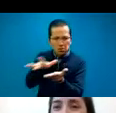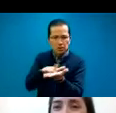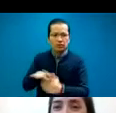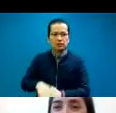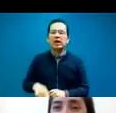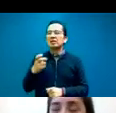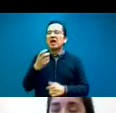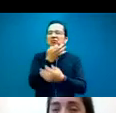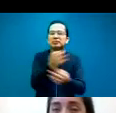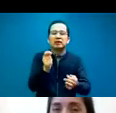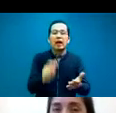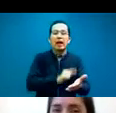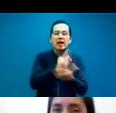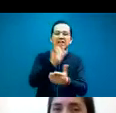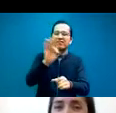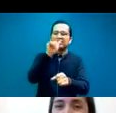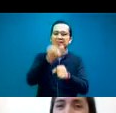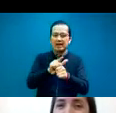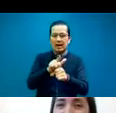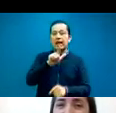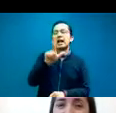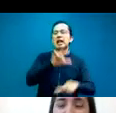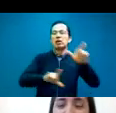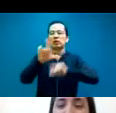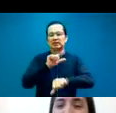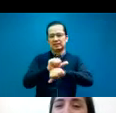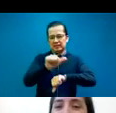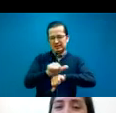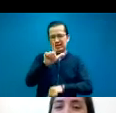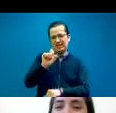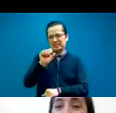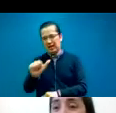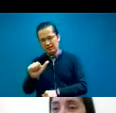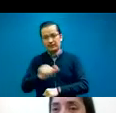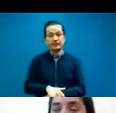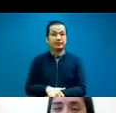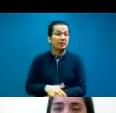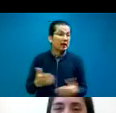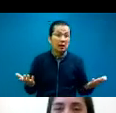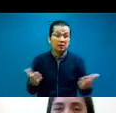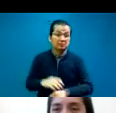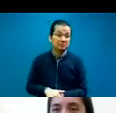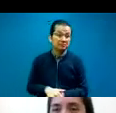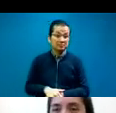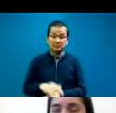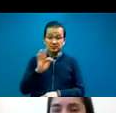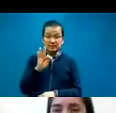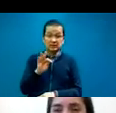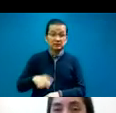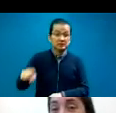Federal de Lengua de Señas Argentina, LSA, y bueno, si quieren podemos,